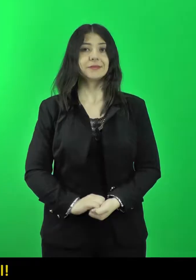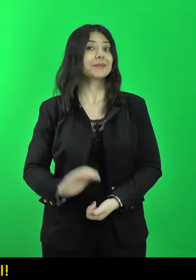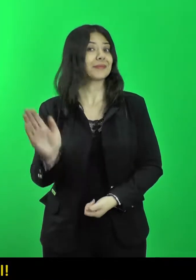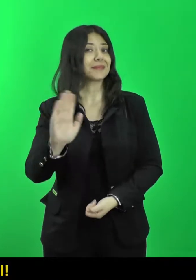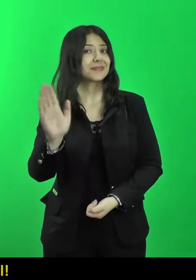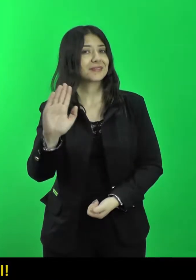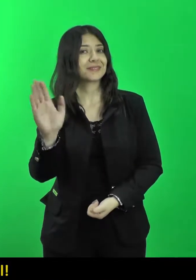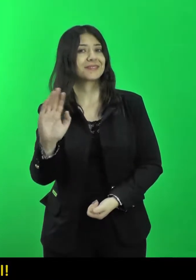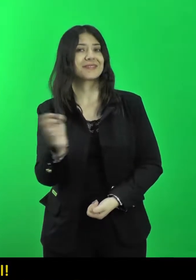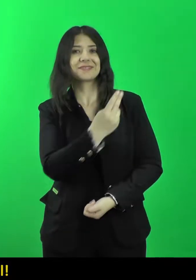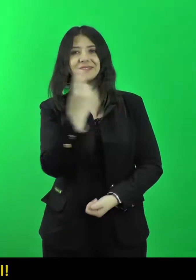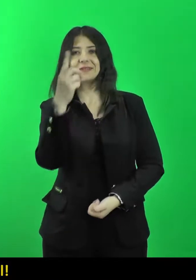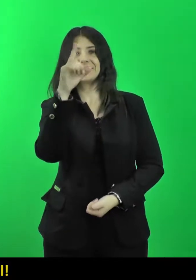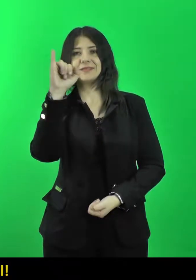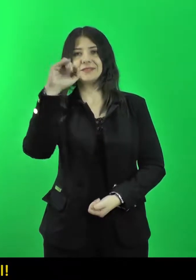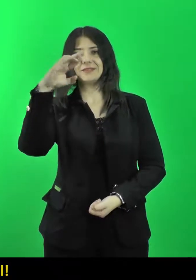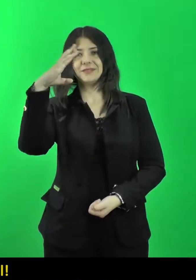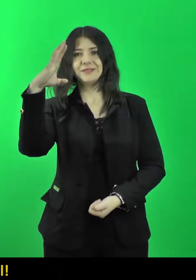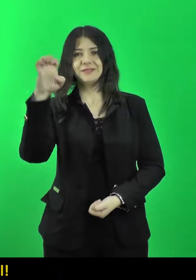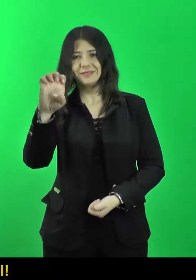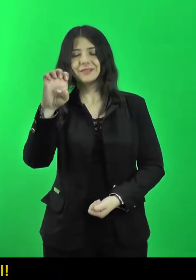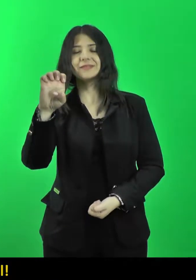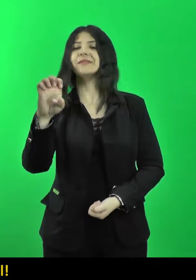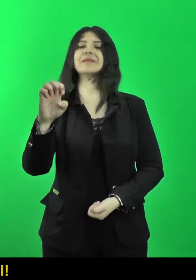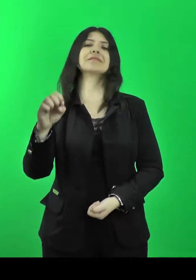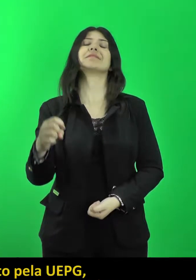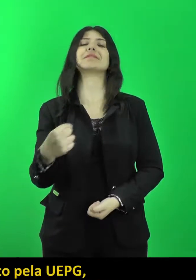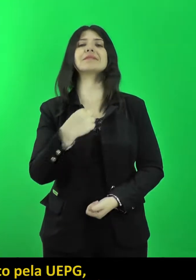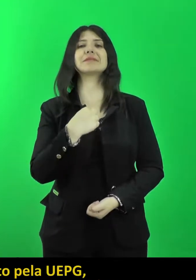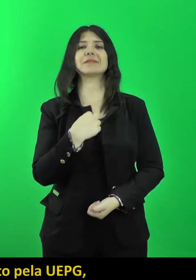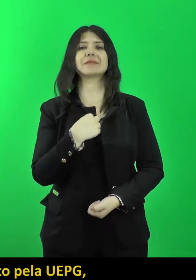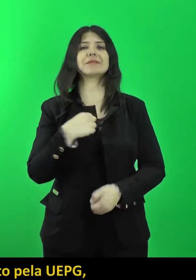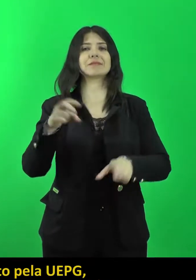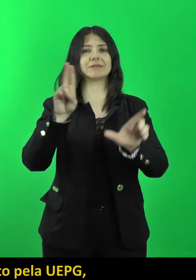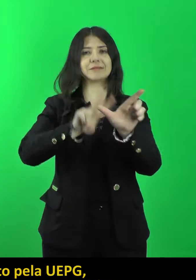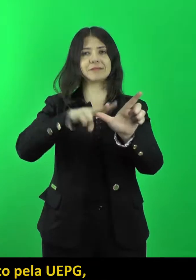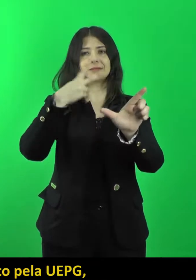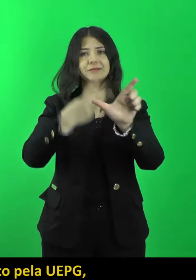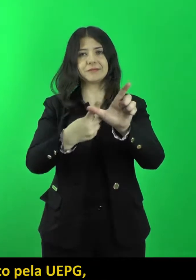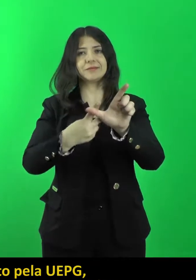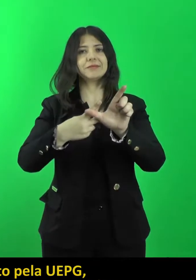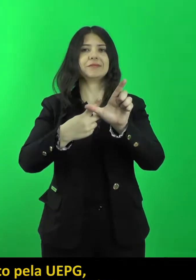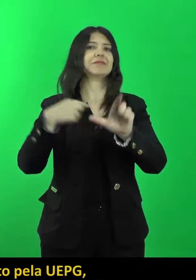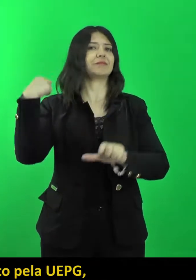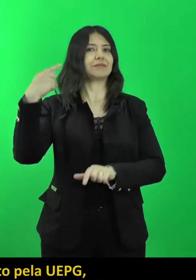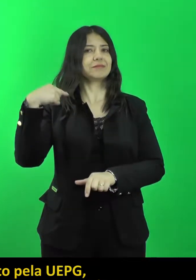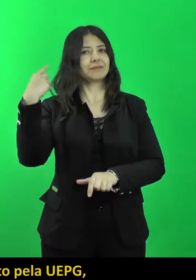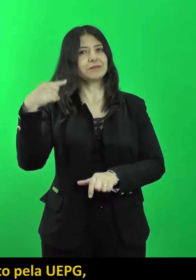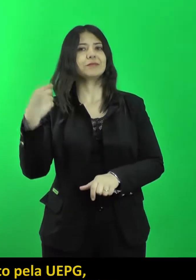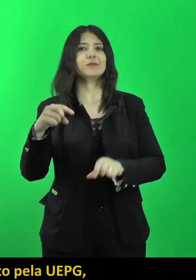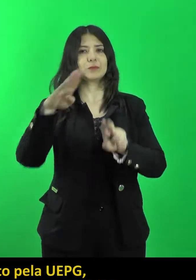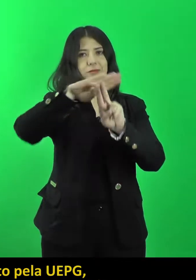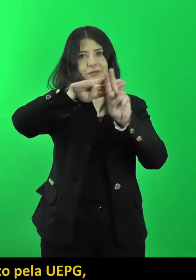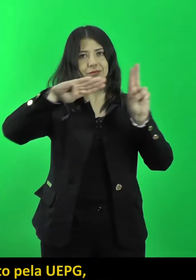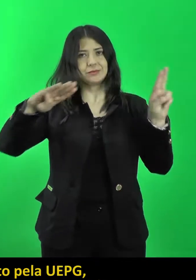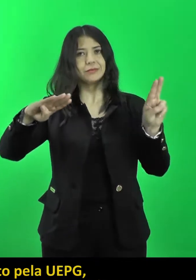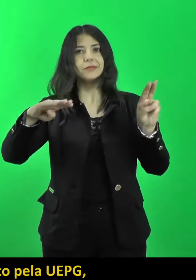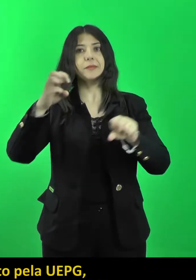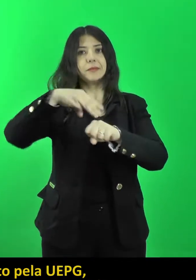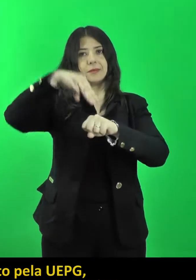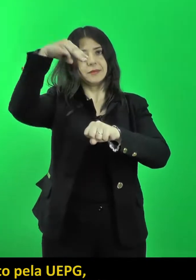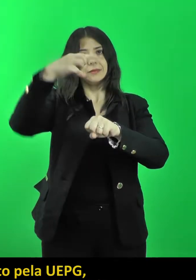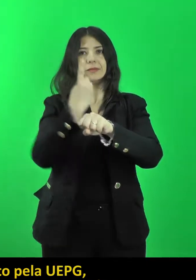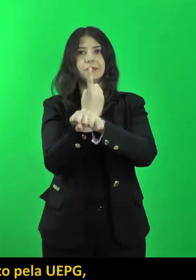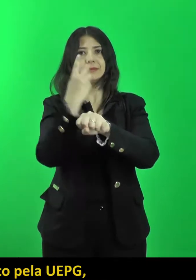Olá pessoal, meu nome é Dirce do Nascimento Pereira, sou bacharel em Direito pela UEPG, mestre e doutorando